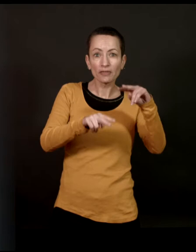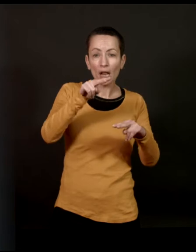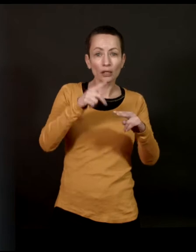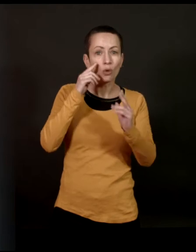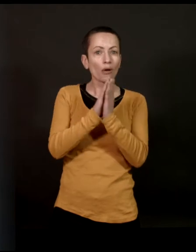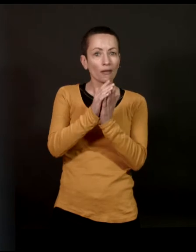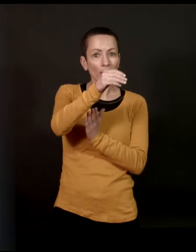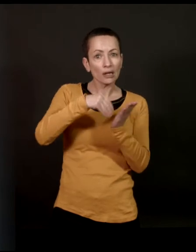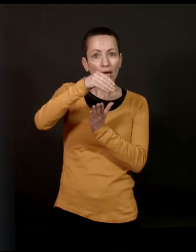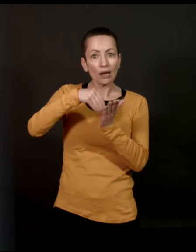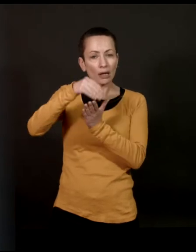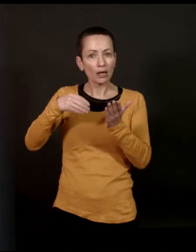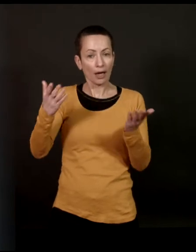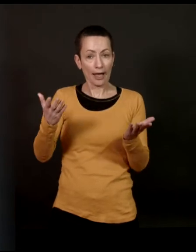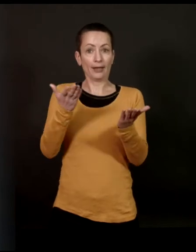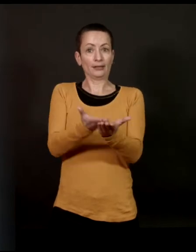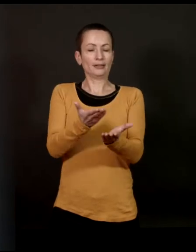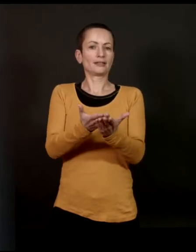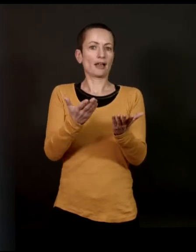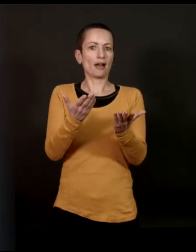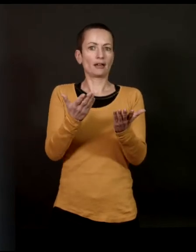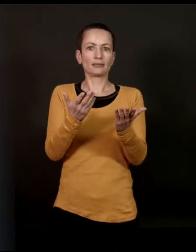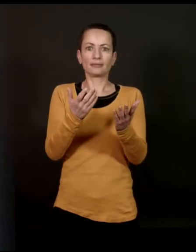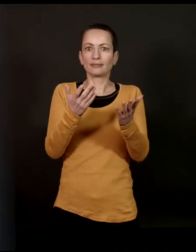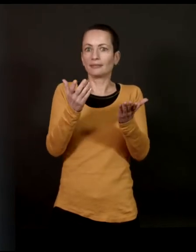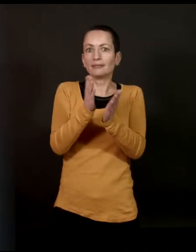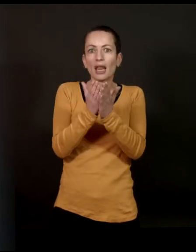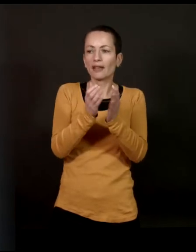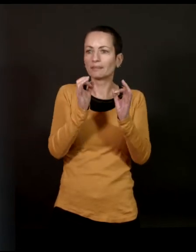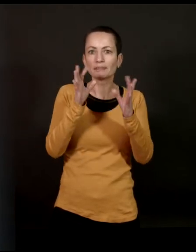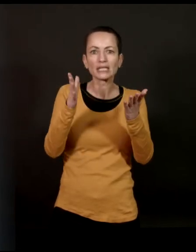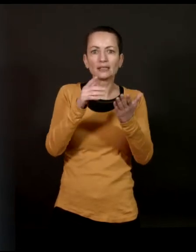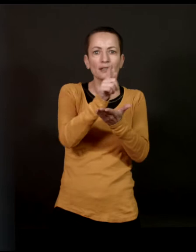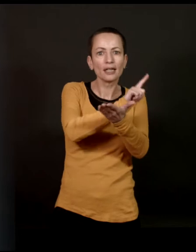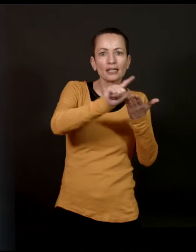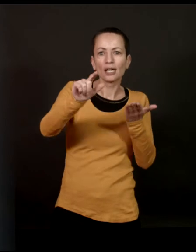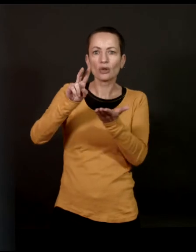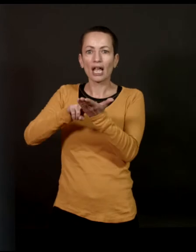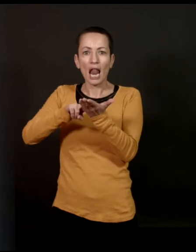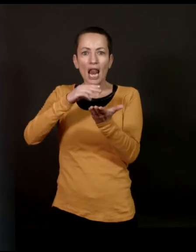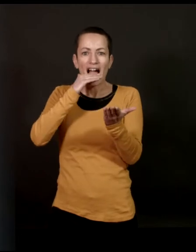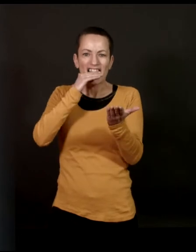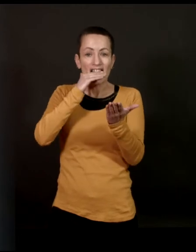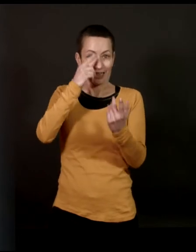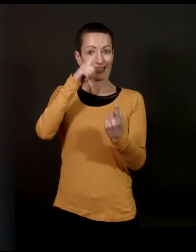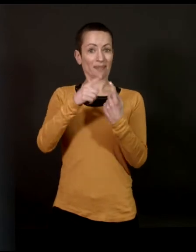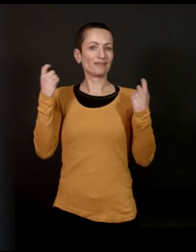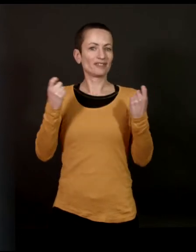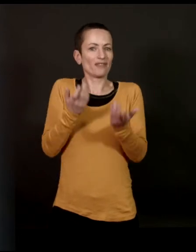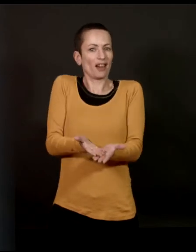this book, which leads us to the frontier between literature and real, which is theme of the festival. And